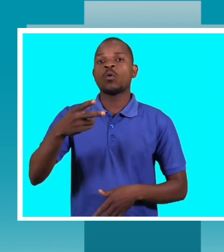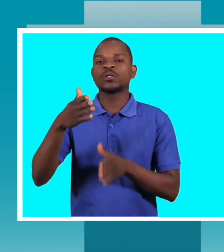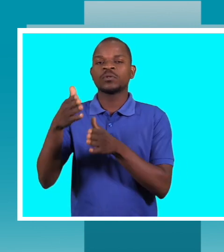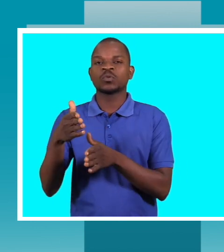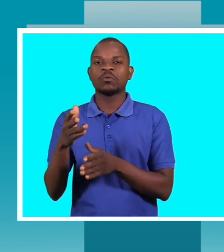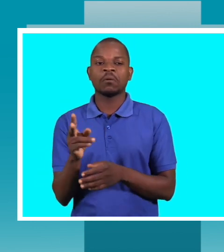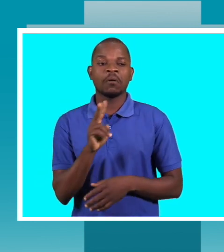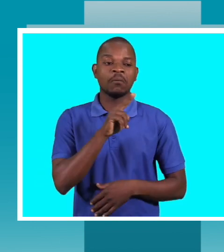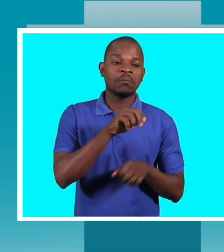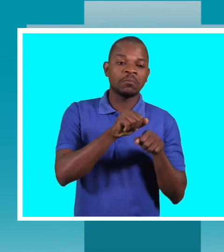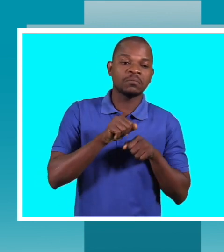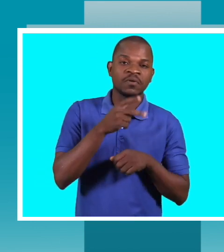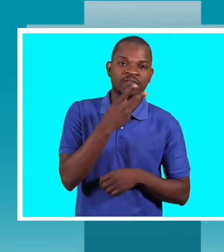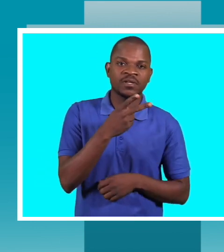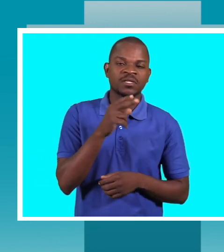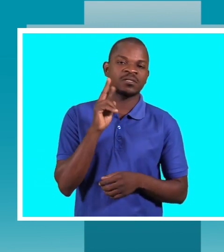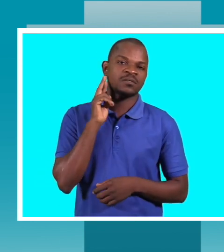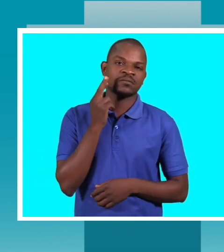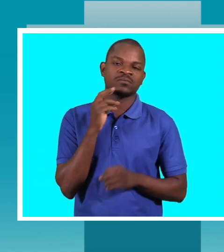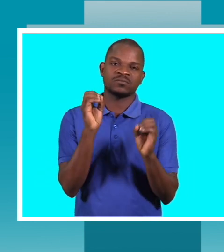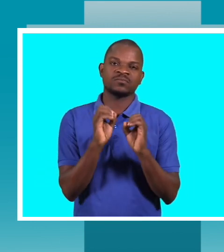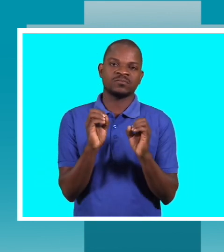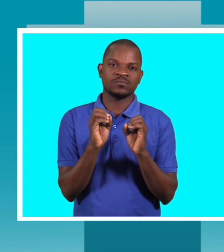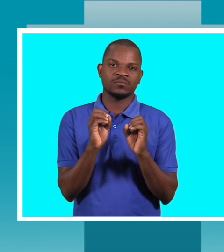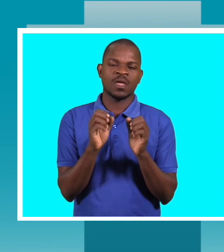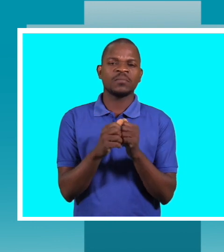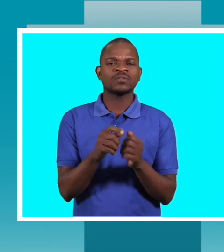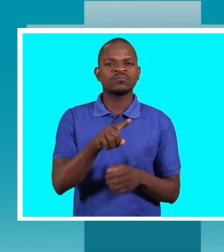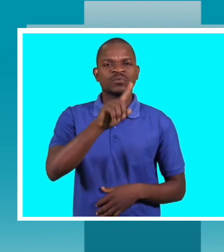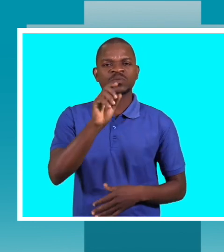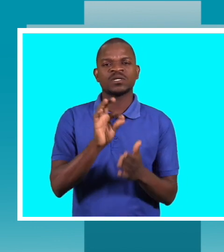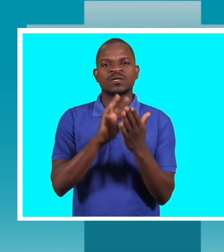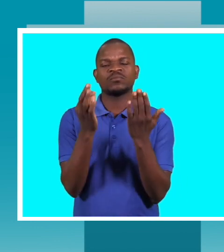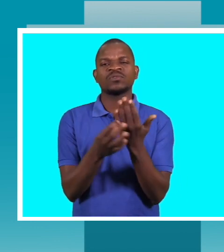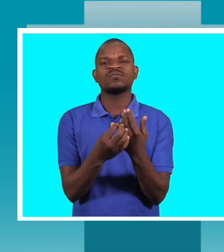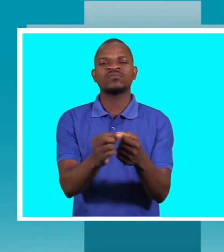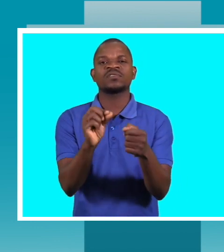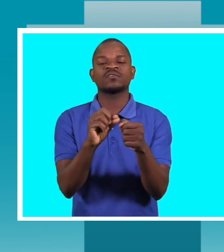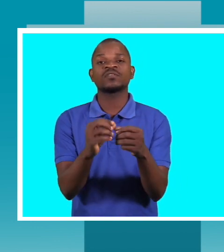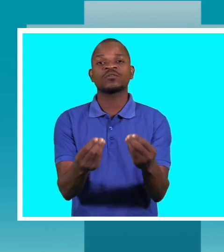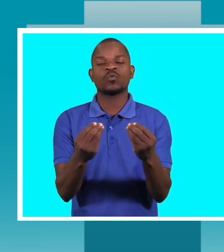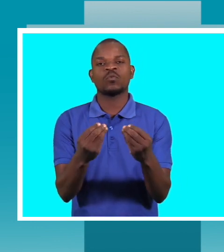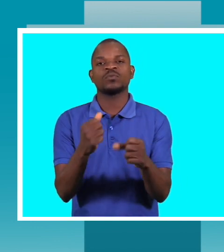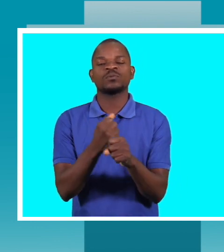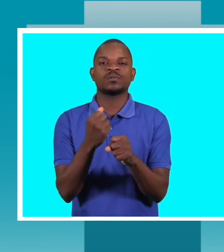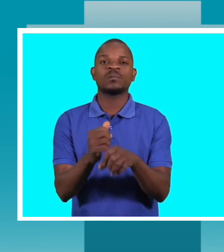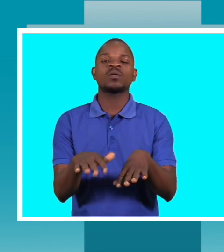resultado, a MUDEF, que trabalha especificamente para pessoas com deficiência auditiva em relação aos testes, nos casos,